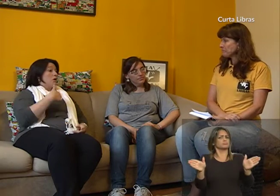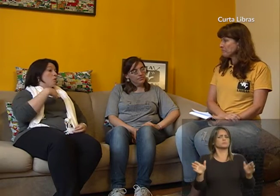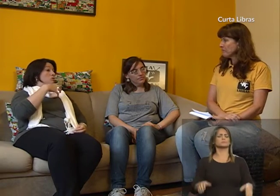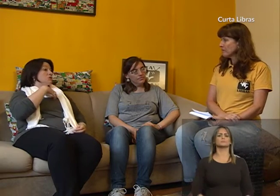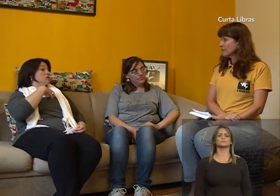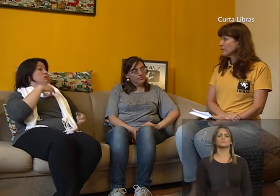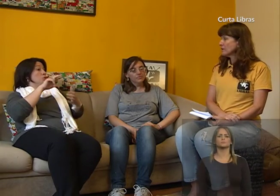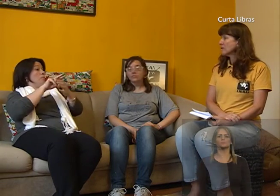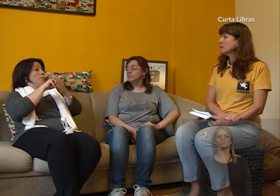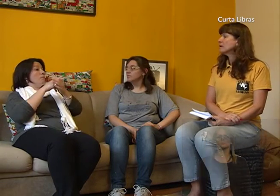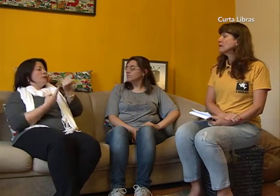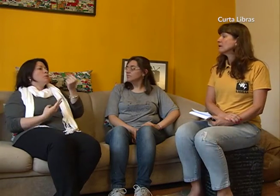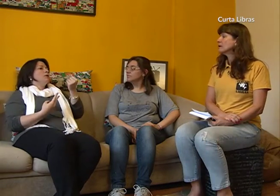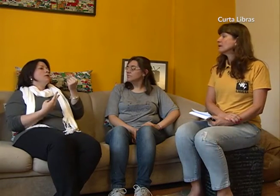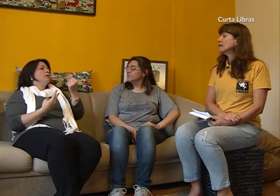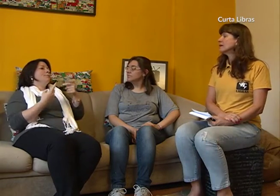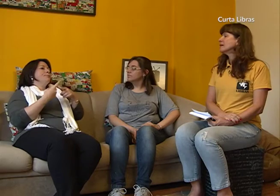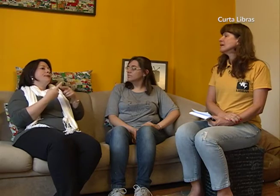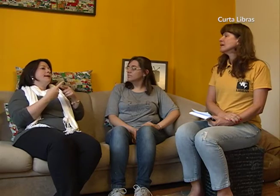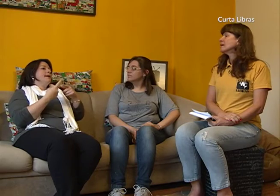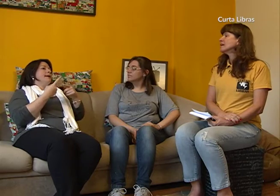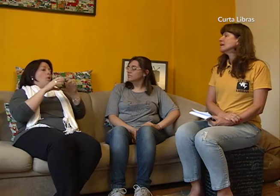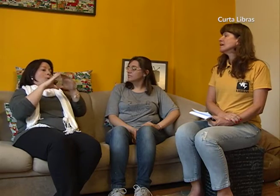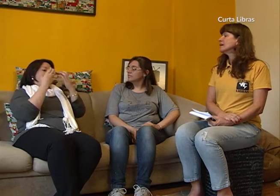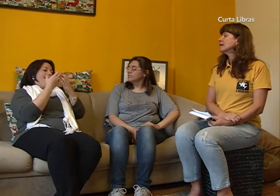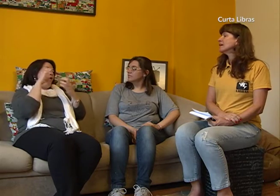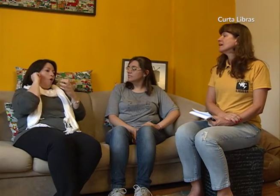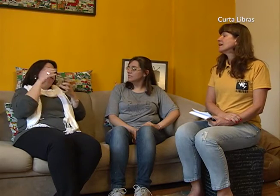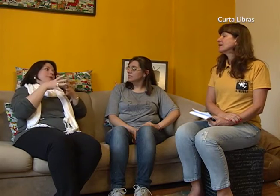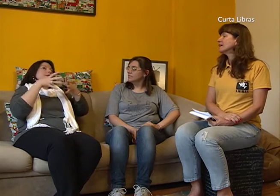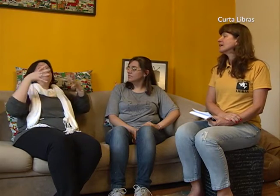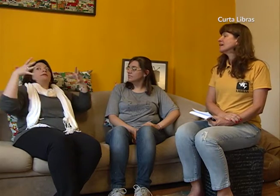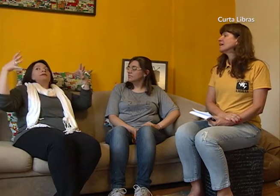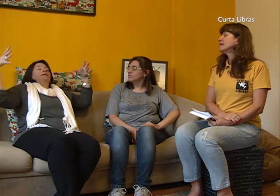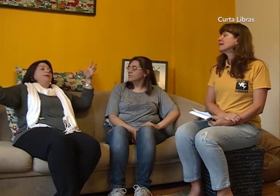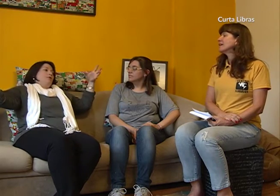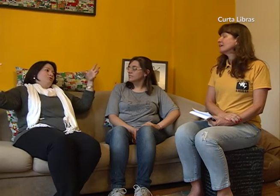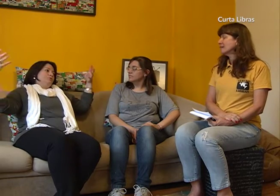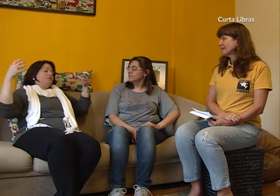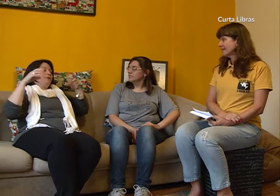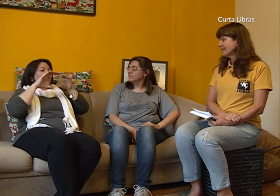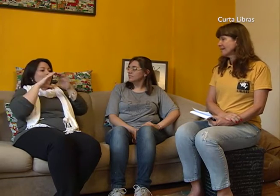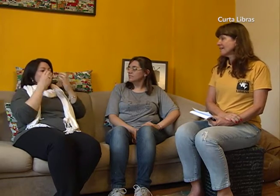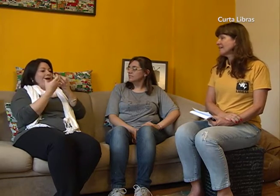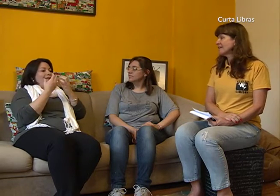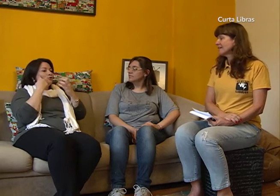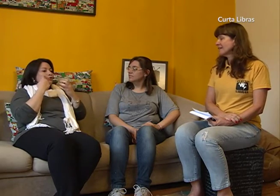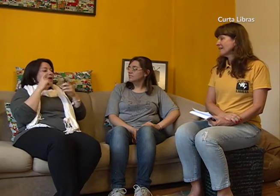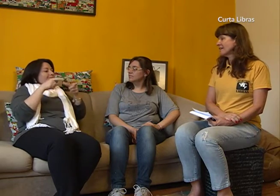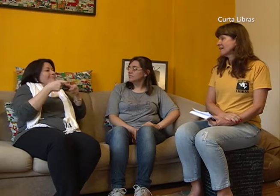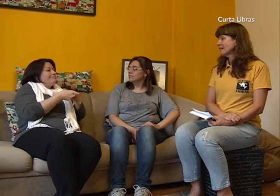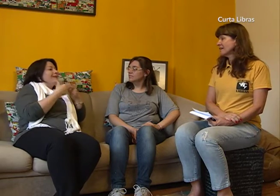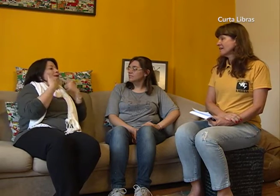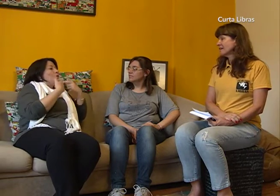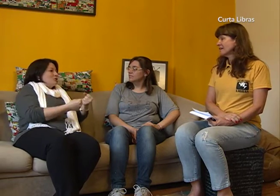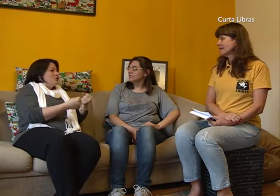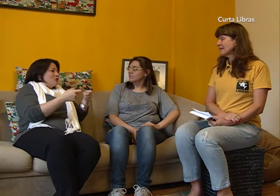Eu me sinto bilingue. A gente sabe que a comunidade ouvinte é a maioria. Os surdos ainda são a minoria. Linguisticamente.